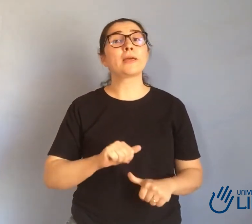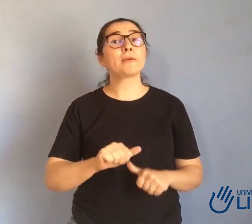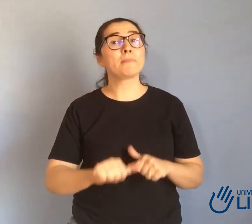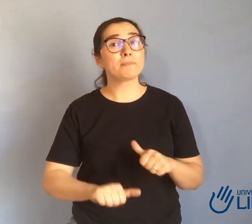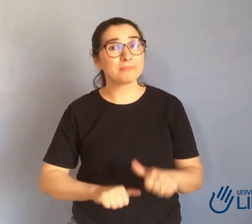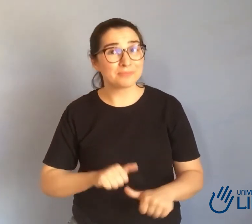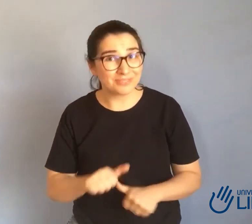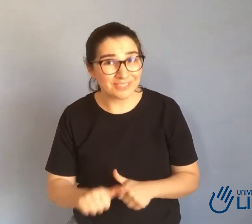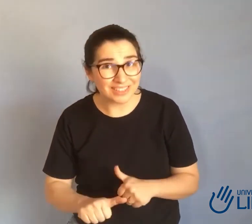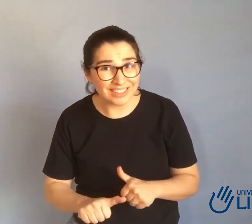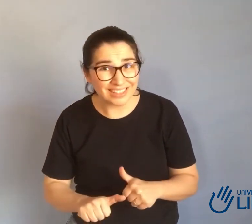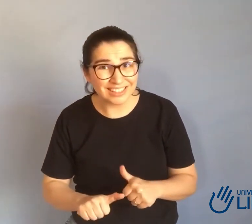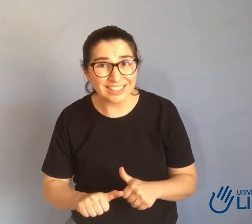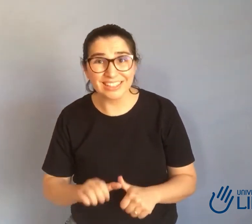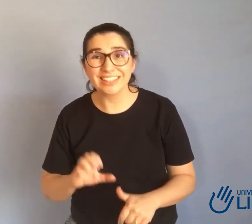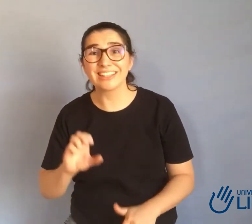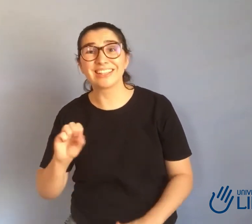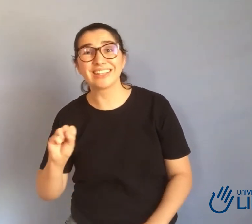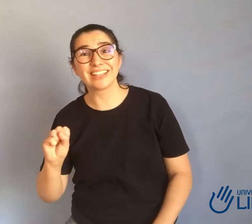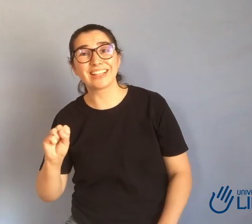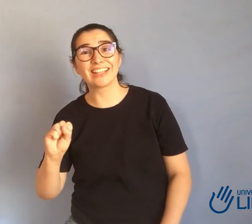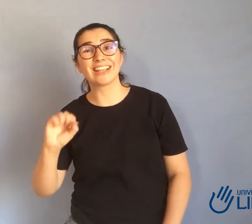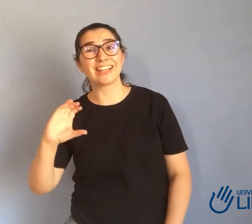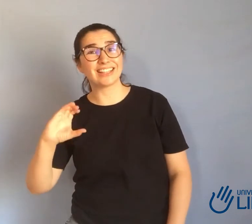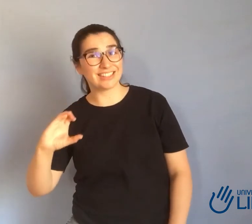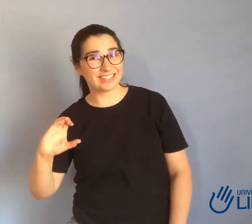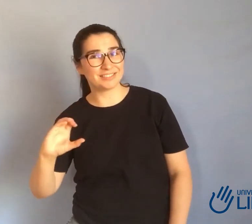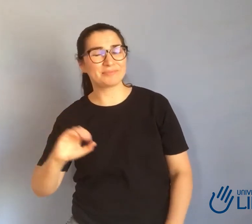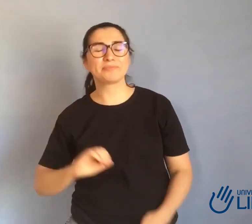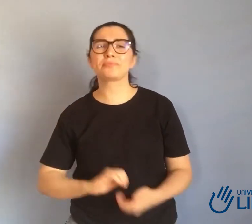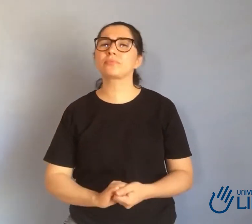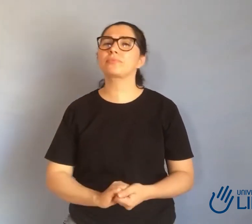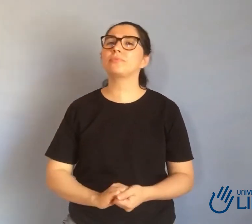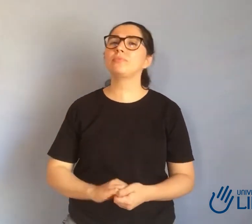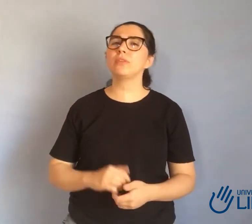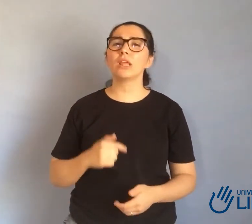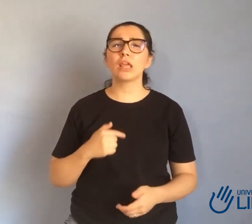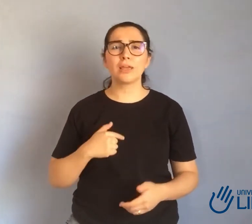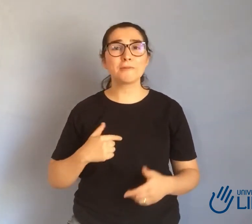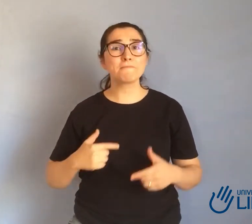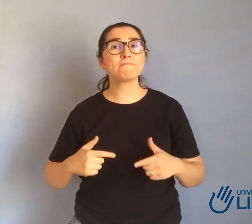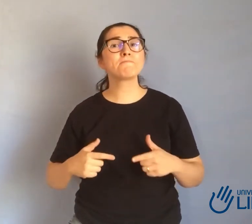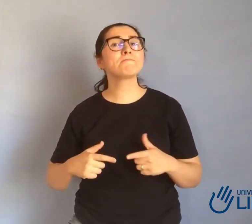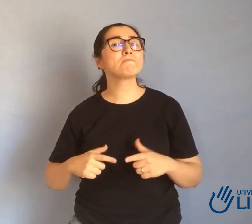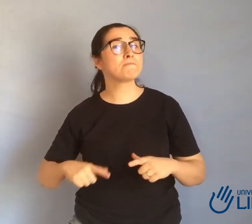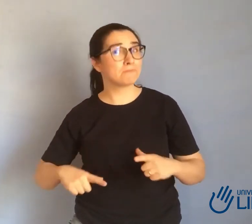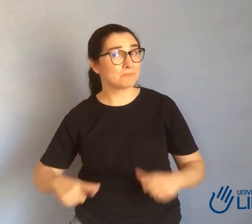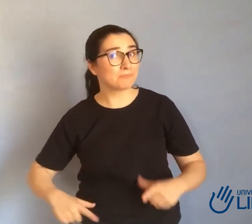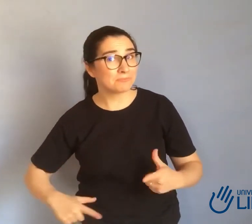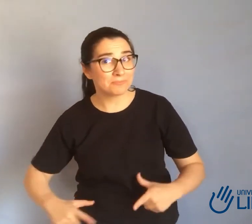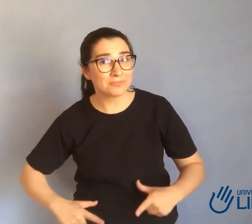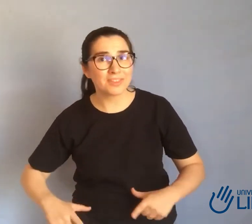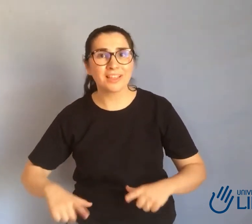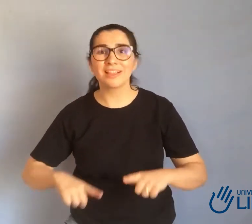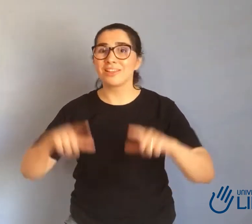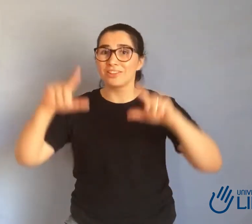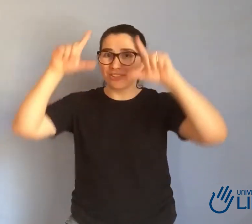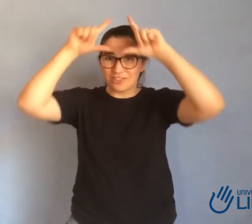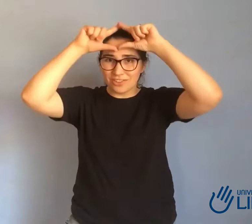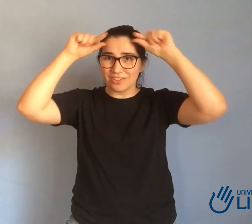nesse meio tempo aí surgiram várias outras coisas que tornaram prioridade na minha vida, né? Eu fui casar e